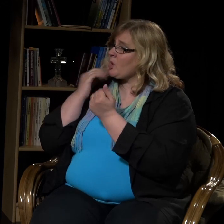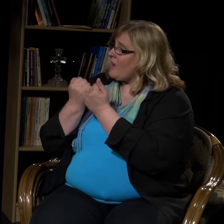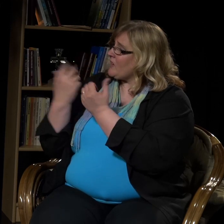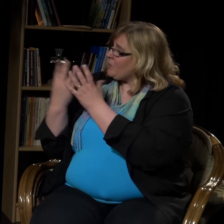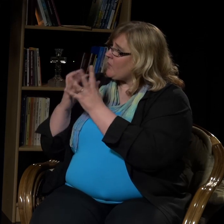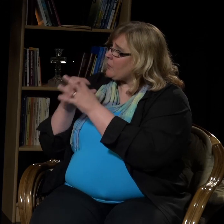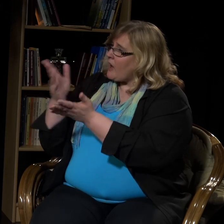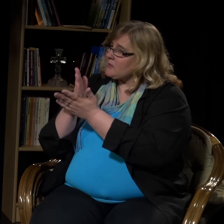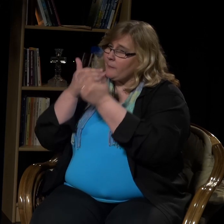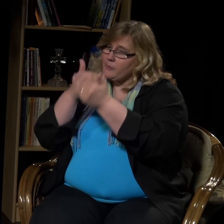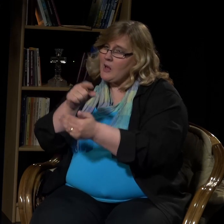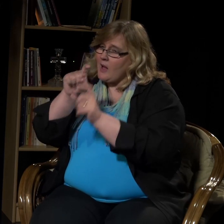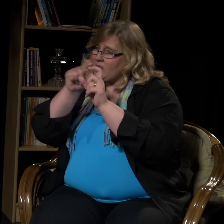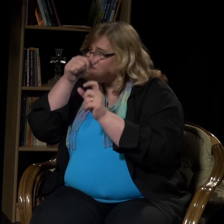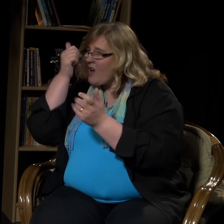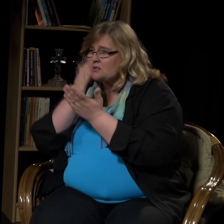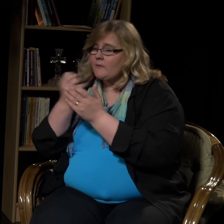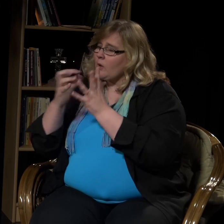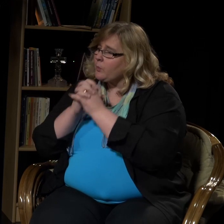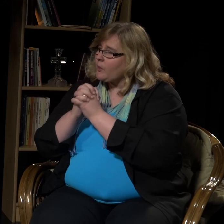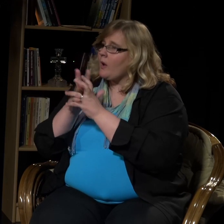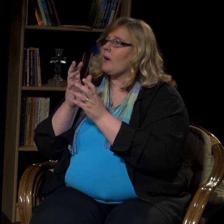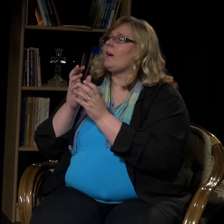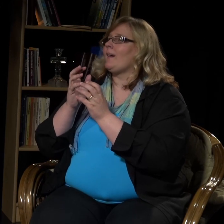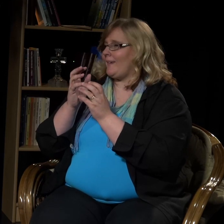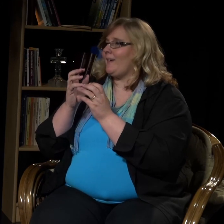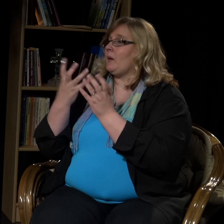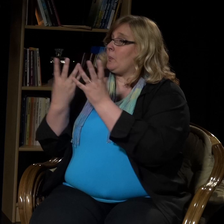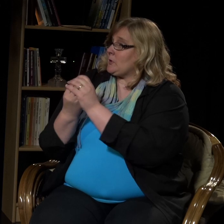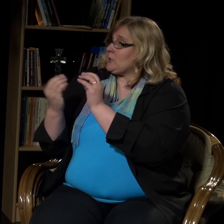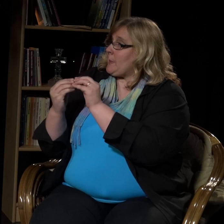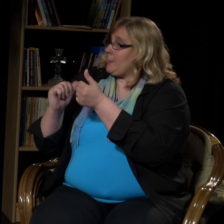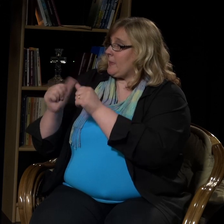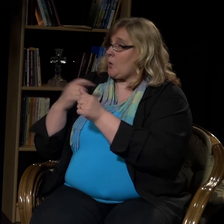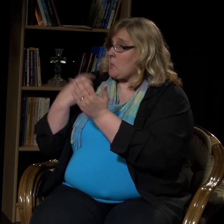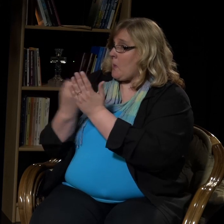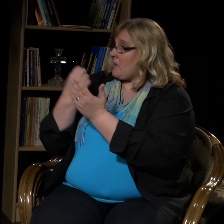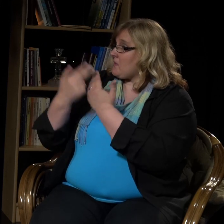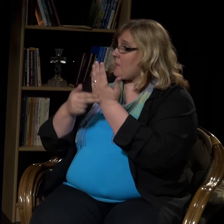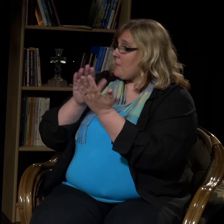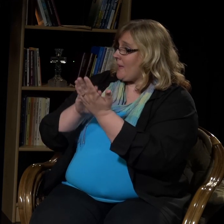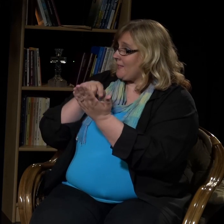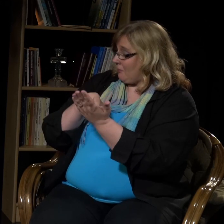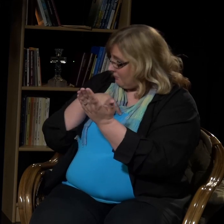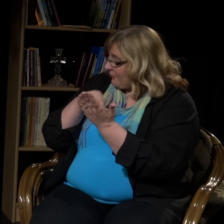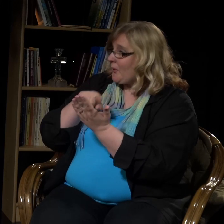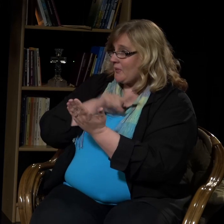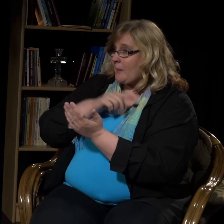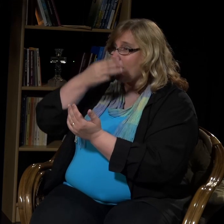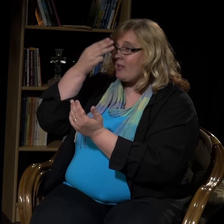Joskus voi olla hyvin vaikeita asioita, joista haluamme rukoilla, joiden puolesta haluamme rukoilla. Voimme sopia jonkun toisen tai